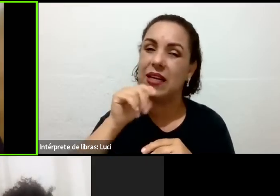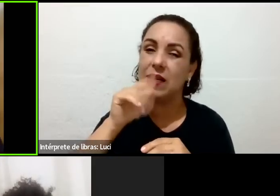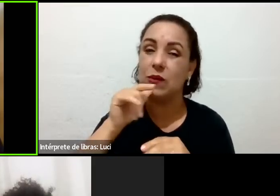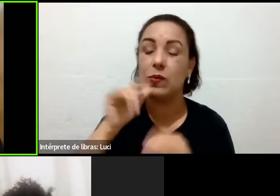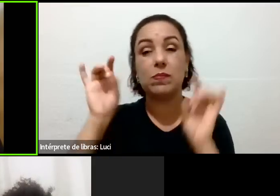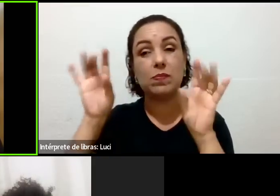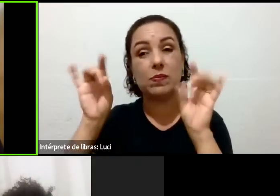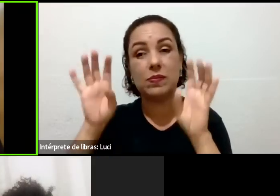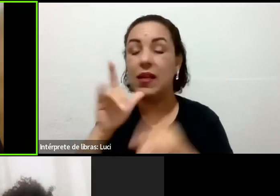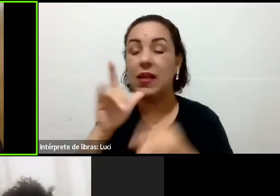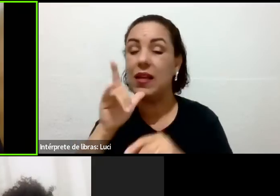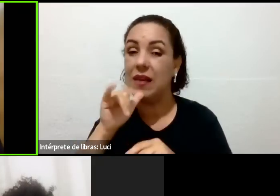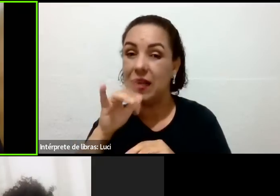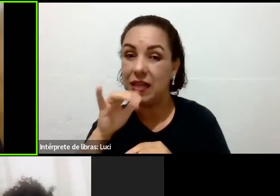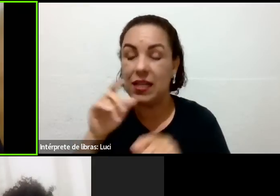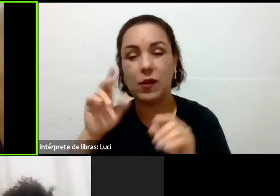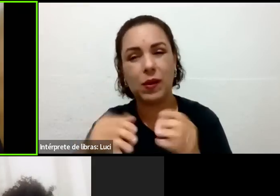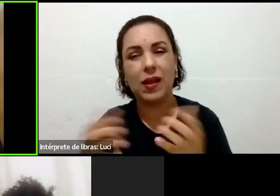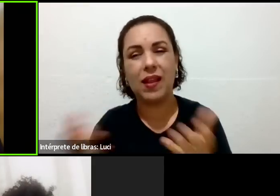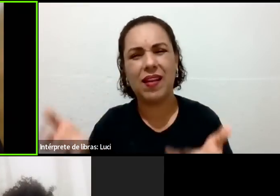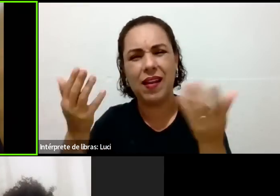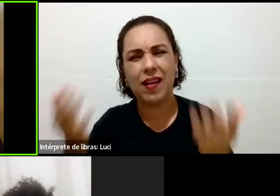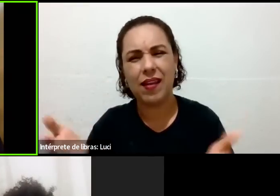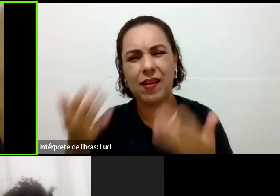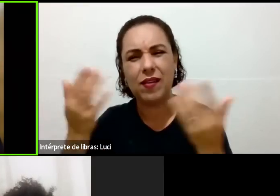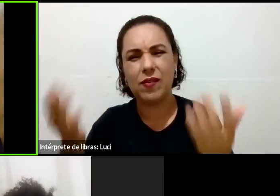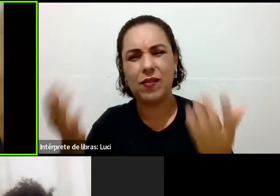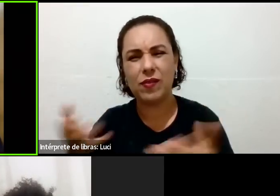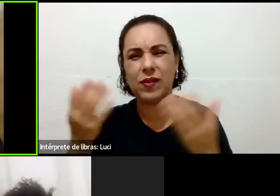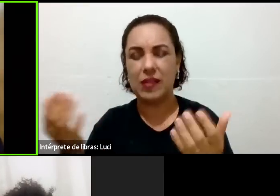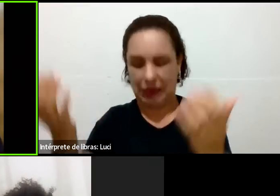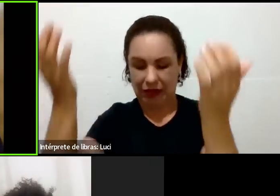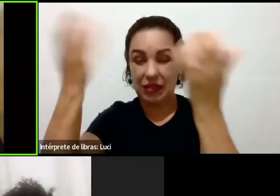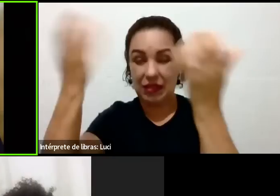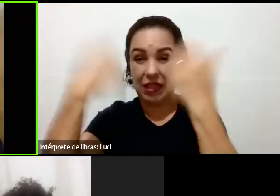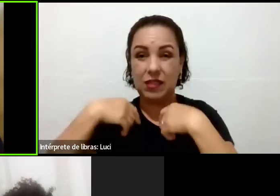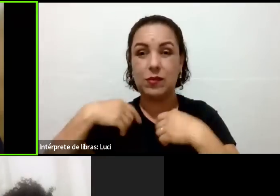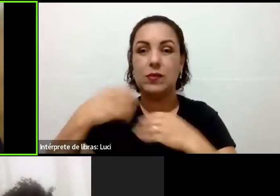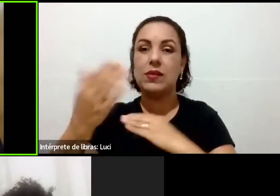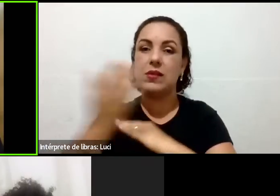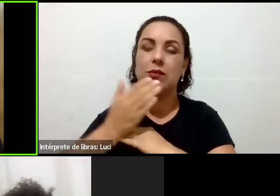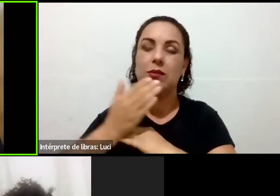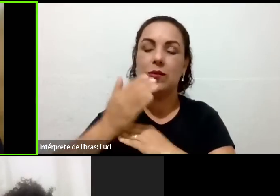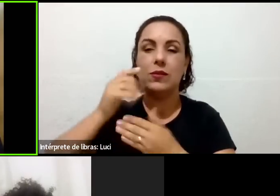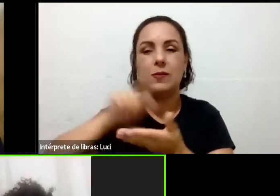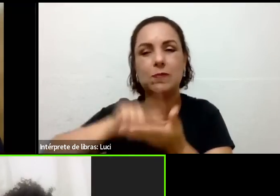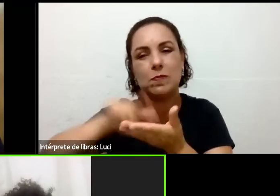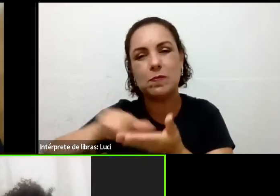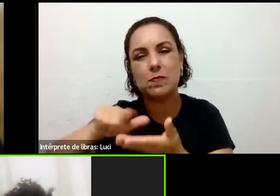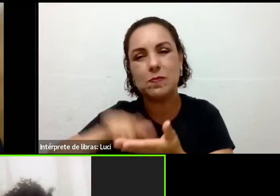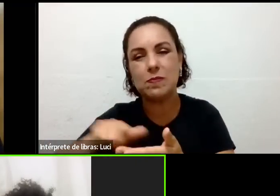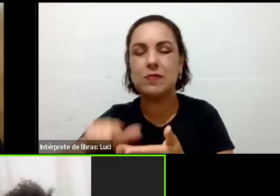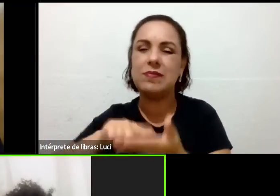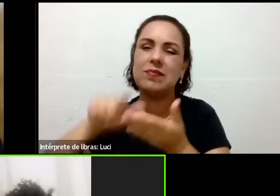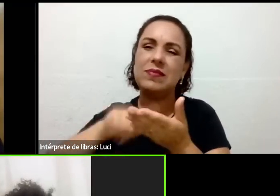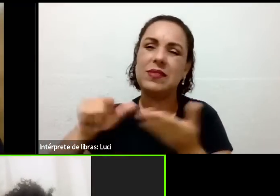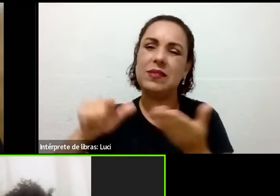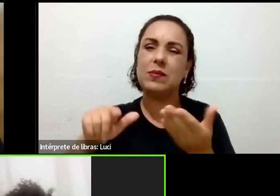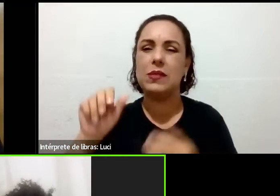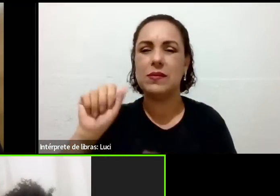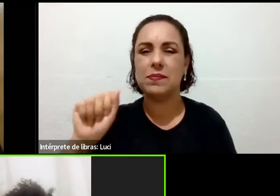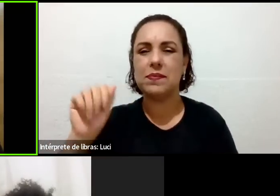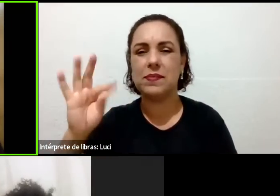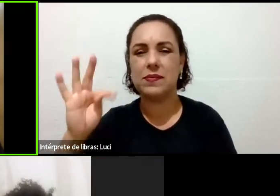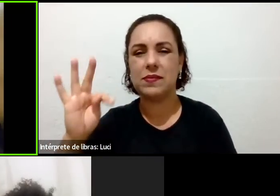essa água extremamente LED com magnésio que vai ajudar na produção da ATP, e toda vez que eu ver essa produção,